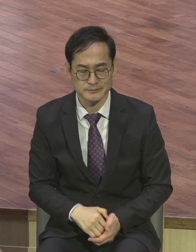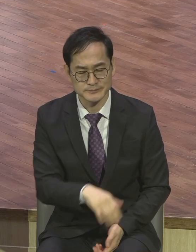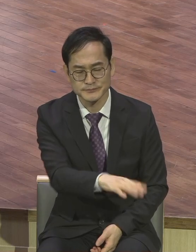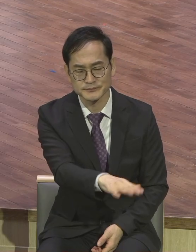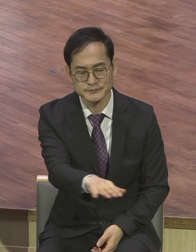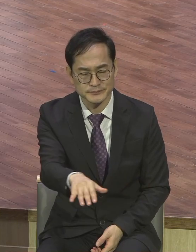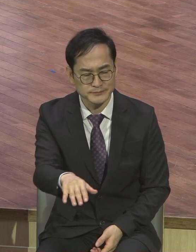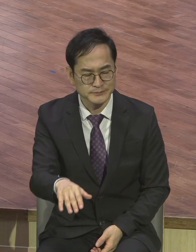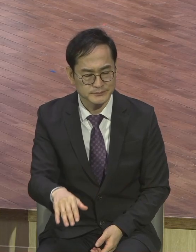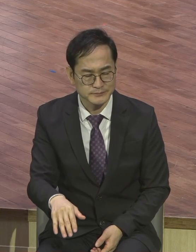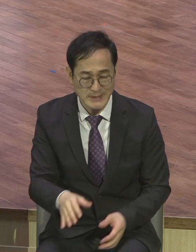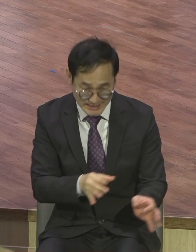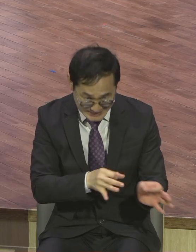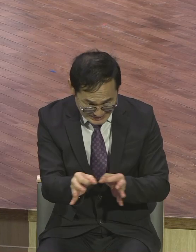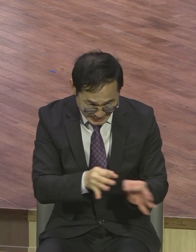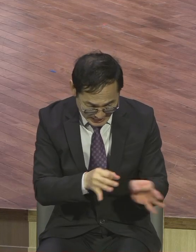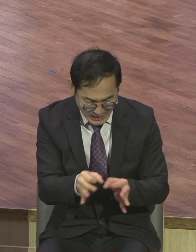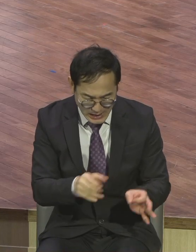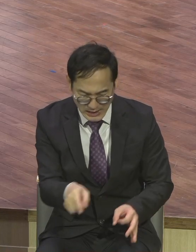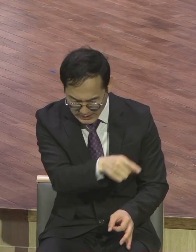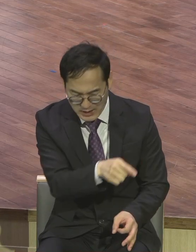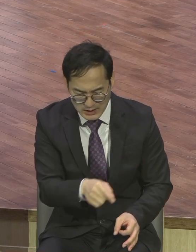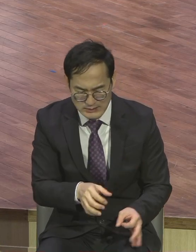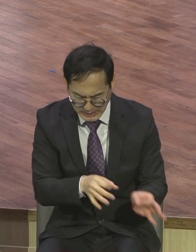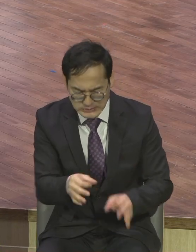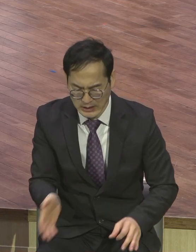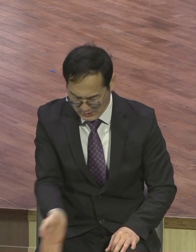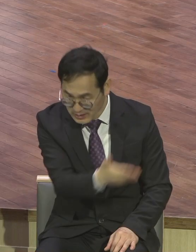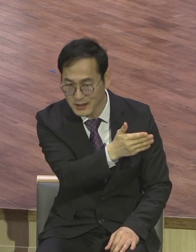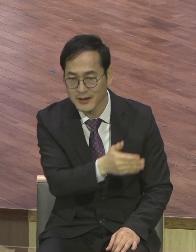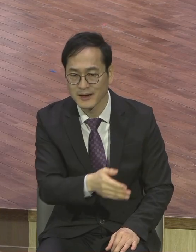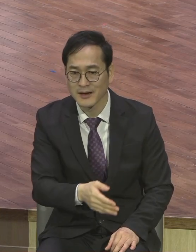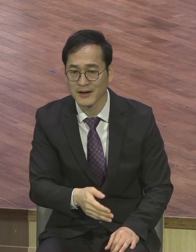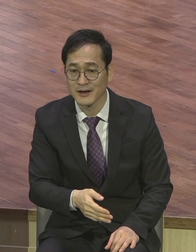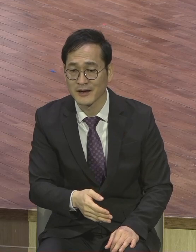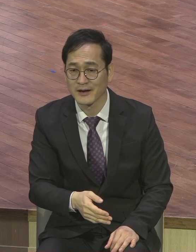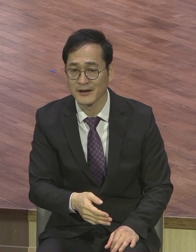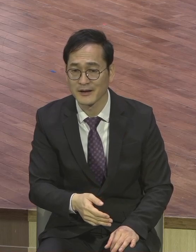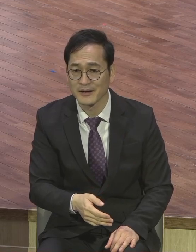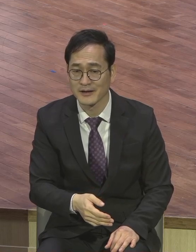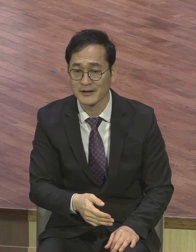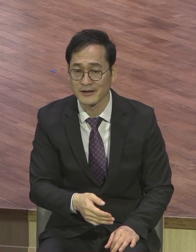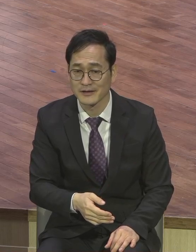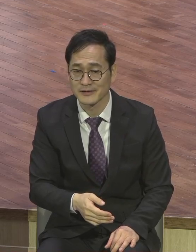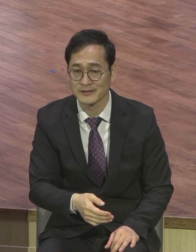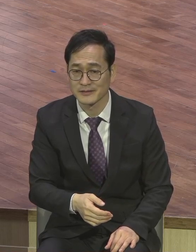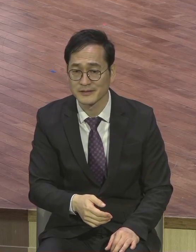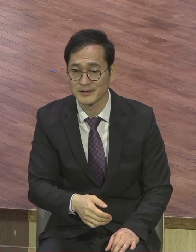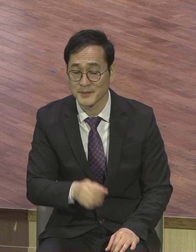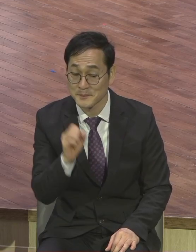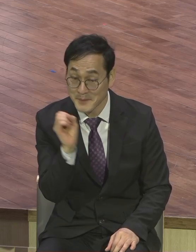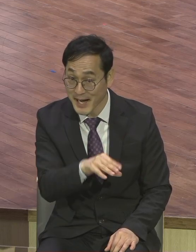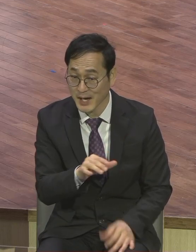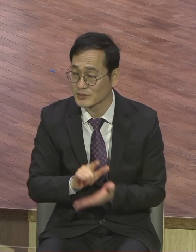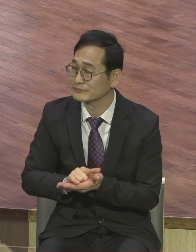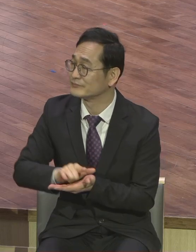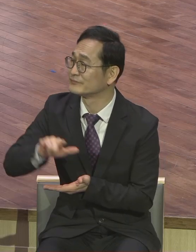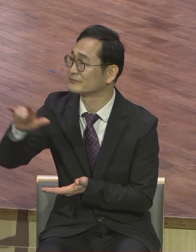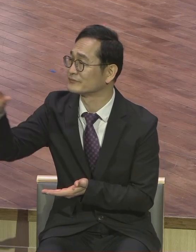장사를 하라고 그래서 그렇게 간 후에 오랜 후에